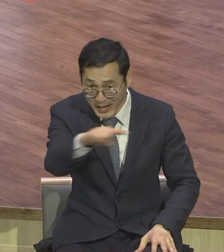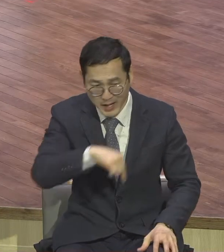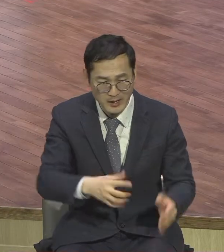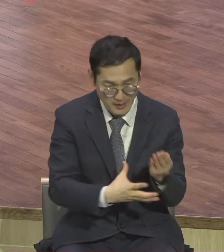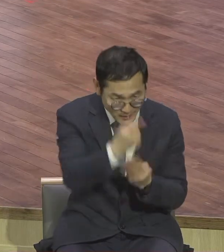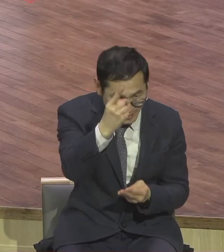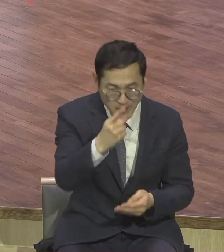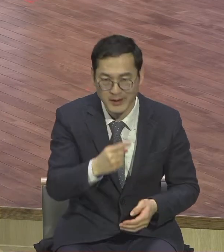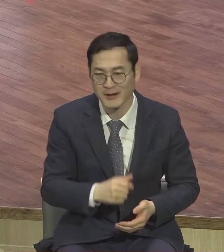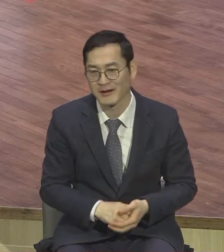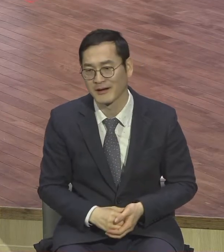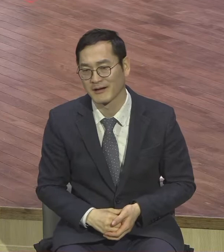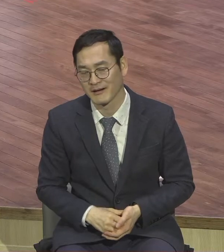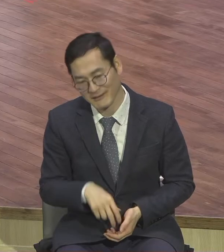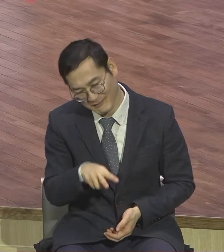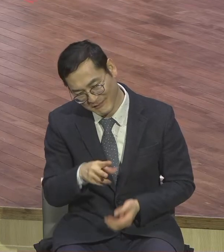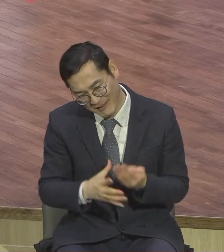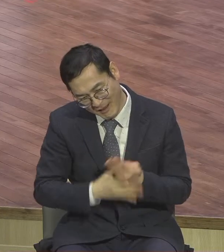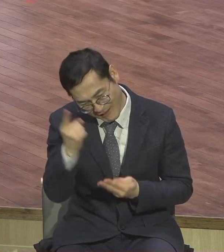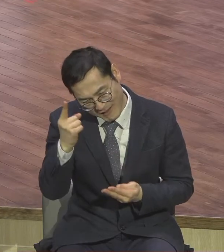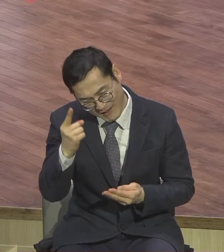아멘 질문이 없어